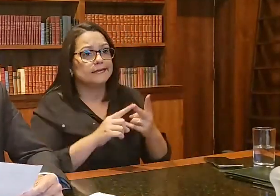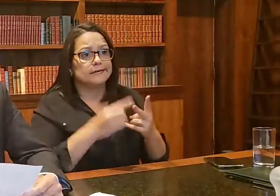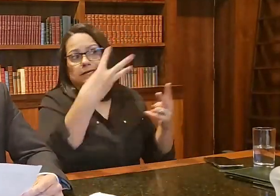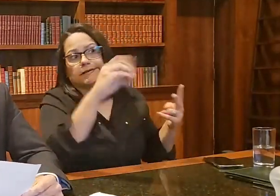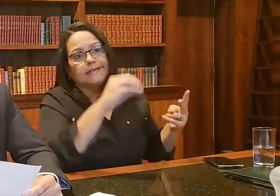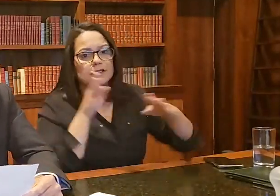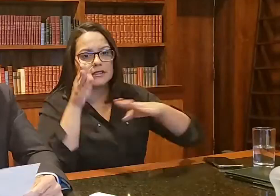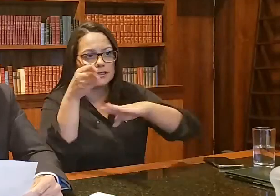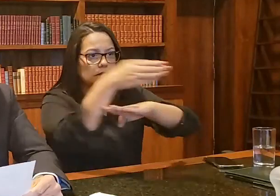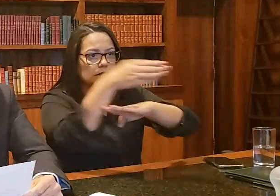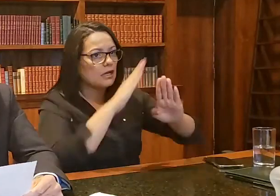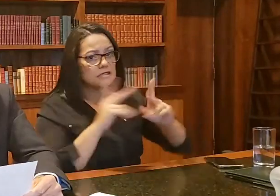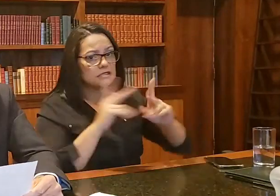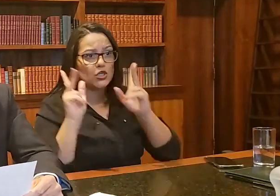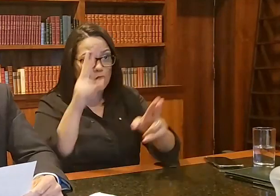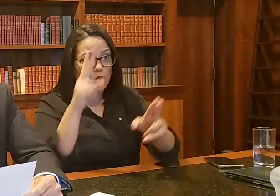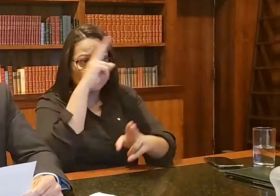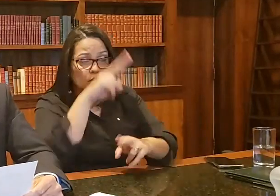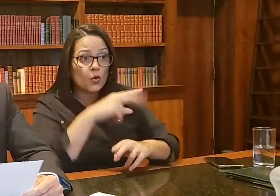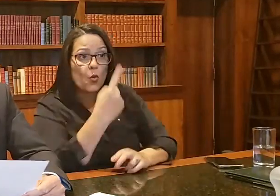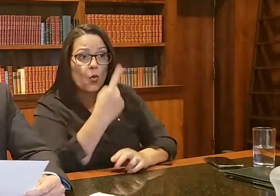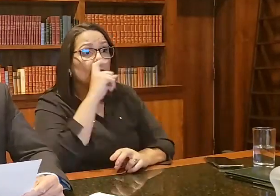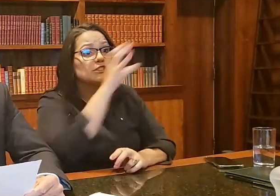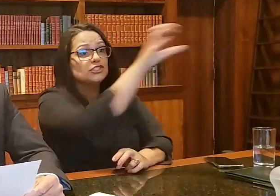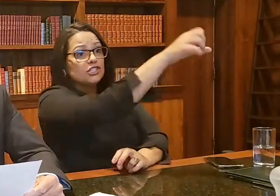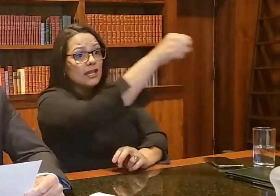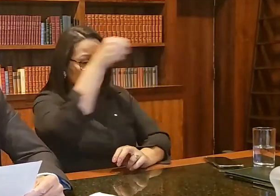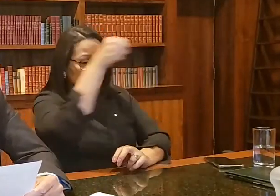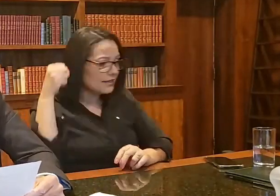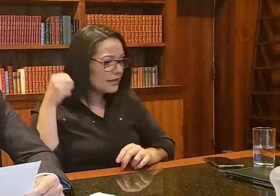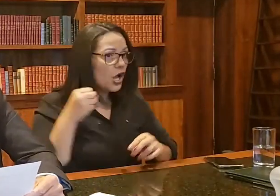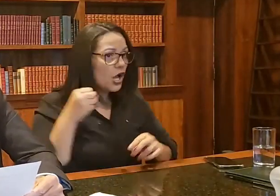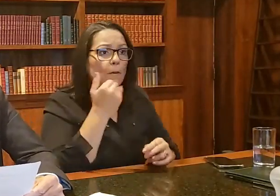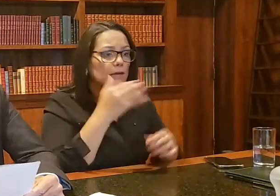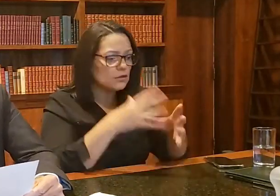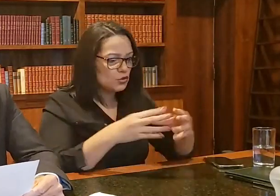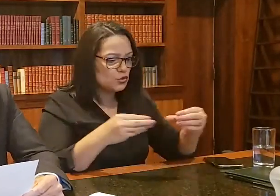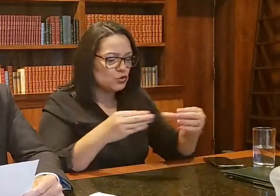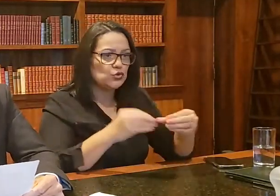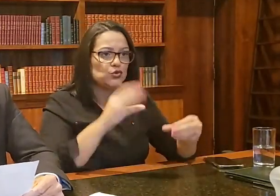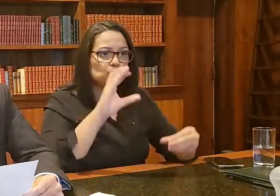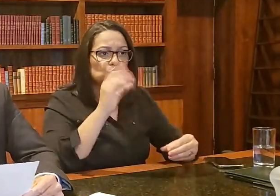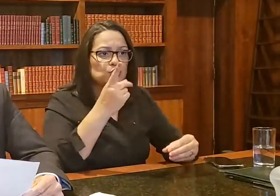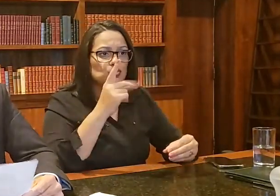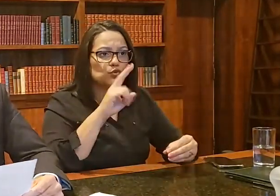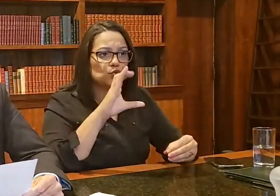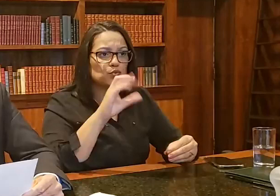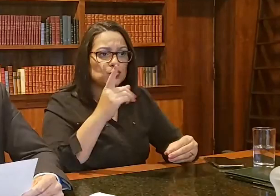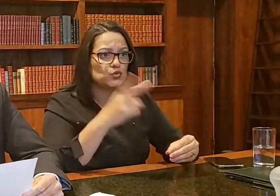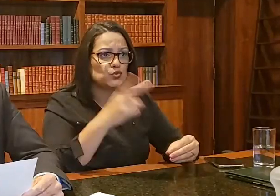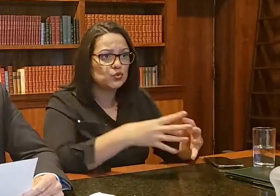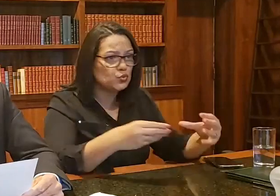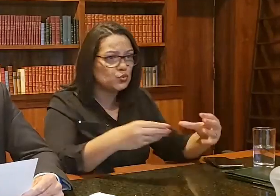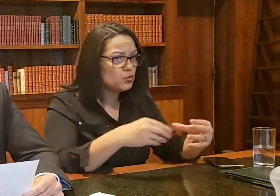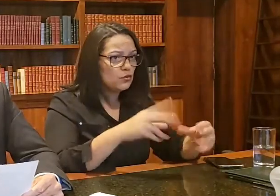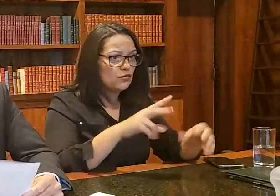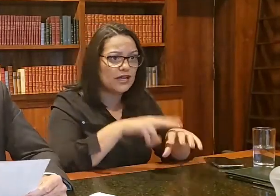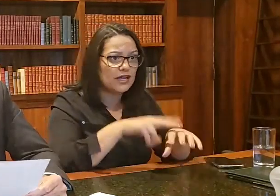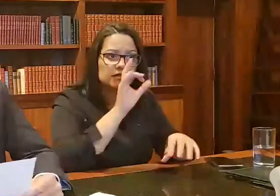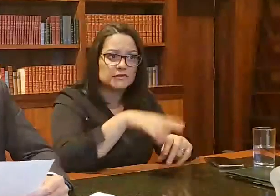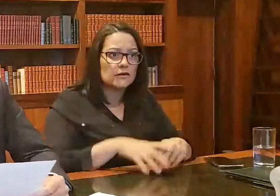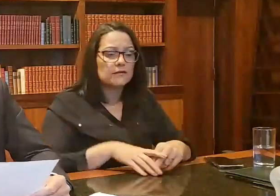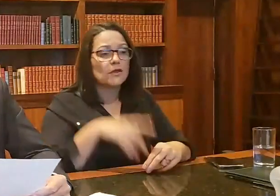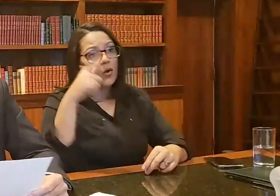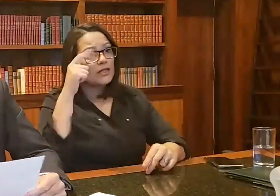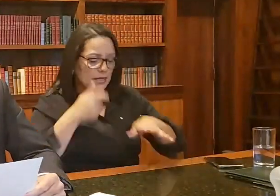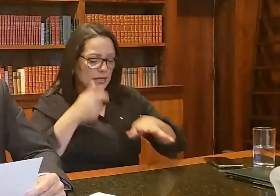semelhante. Numa das casas, uma geladeira, tinha um chuchu dentro dela, mais nada. Na outra, uma senhora que, manicure, falou que era